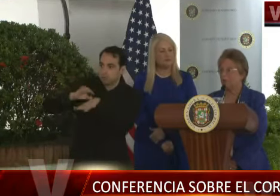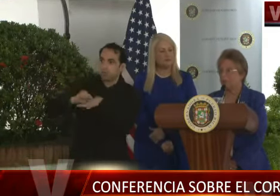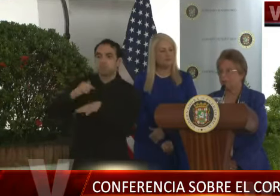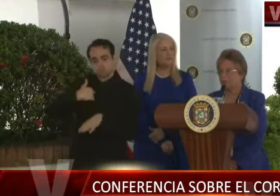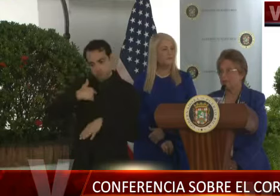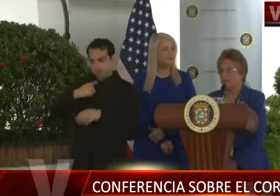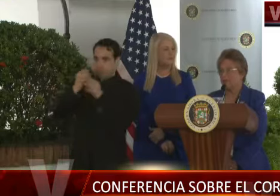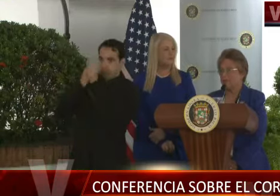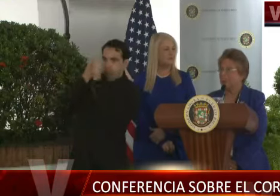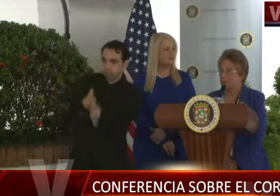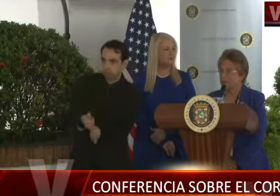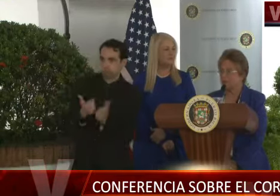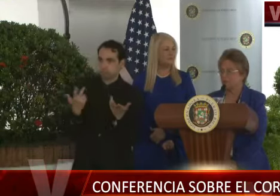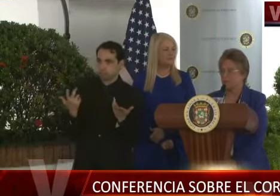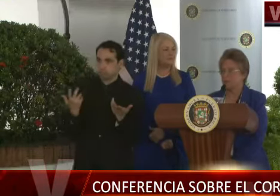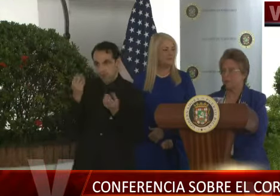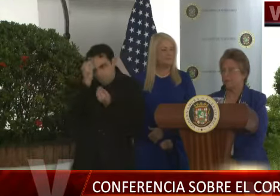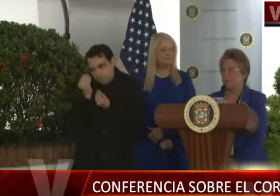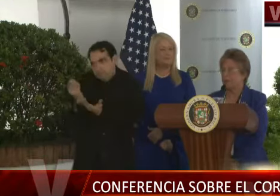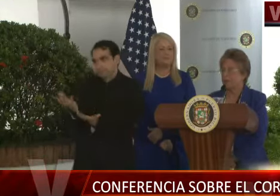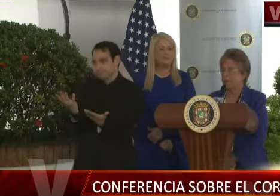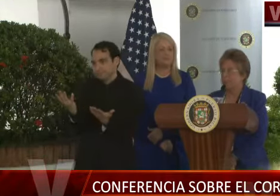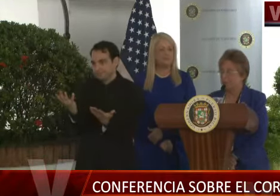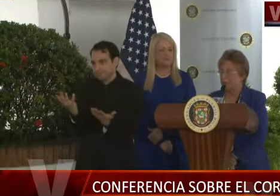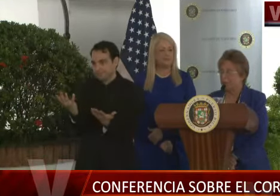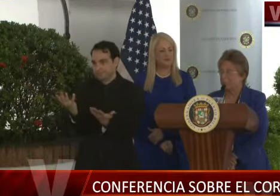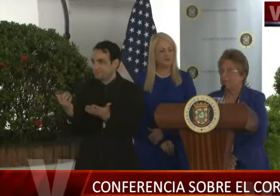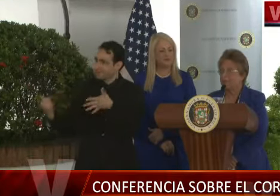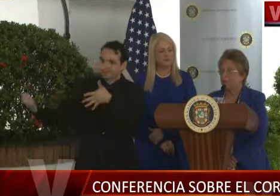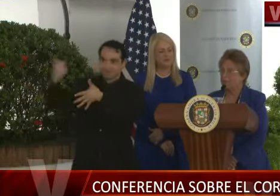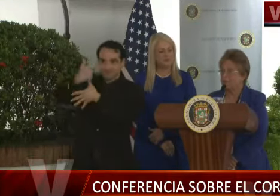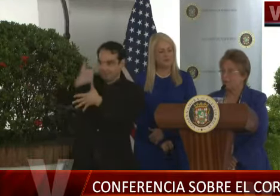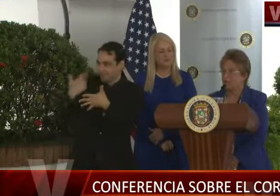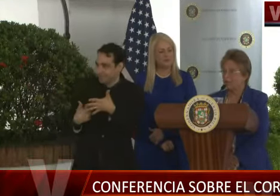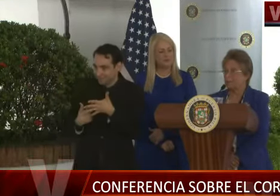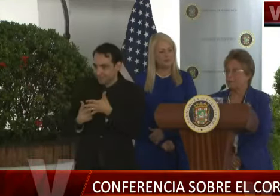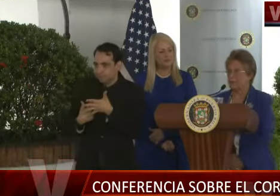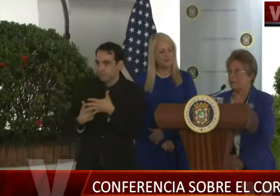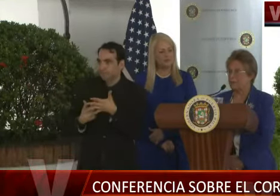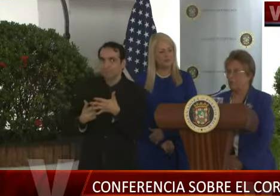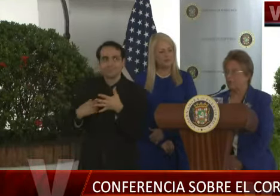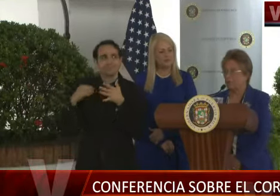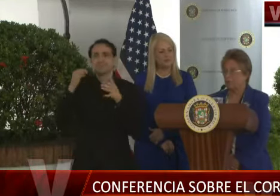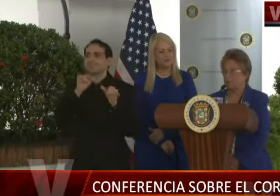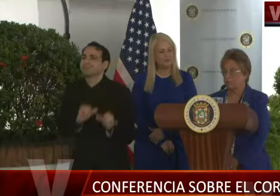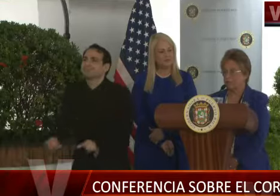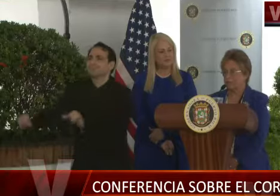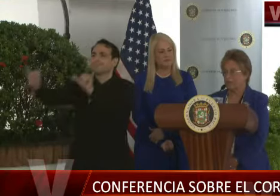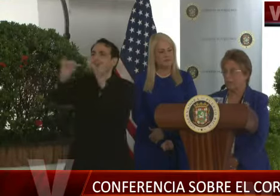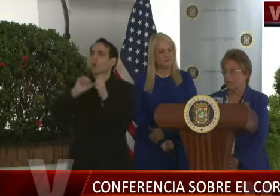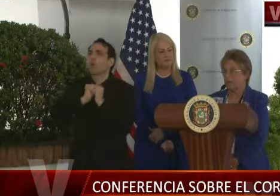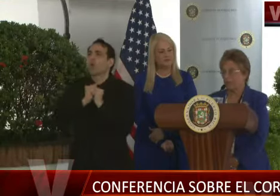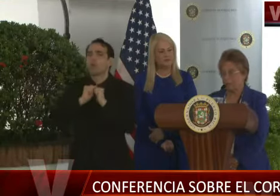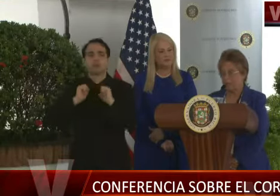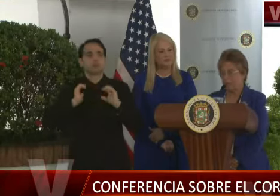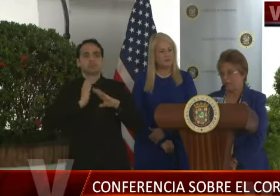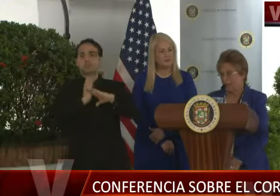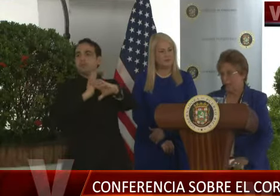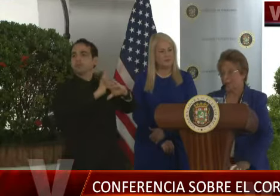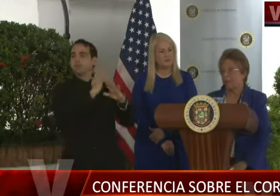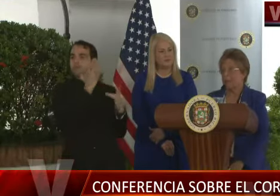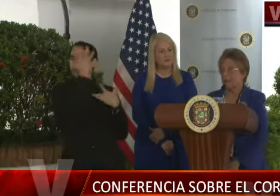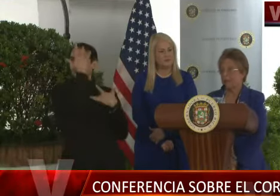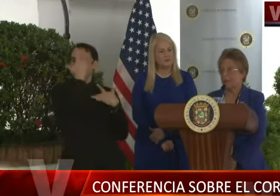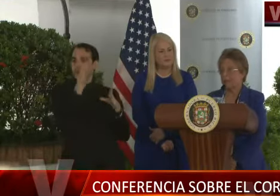lo primero es seguir instrucciones médicas, las medidas universales para evitar contagios de enfermedades. Y la